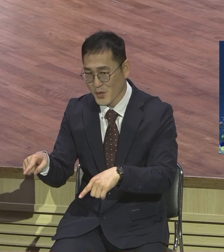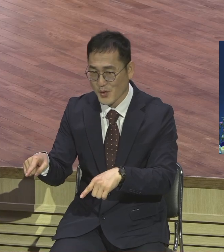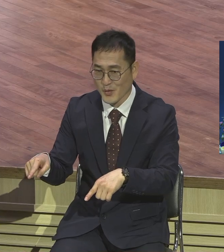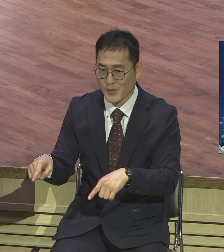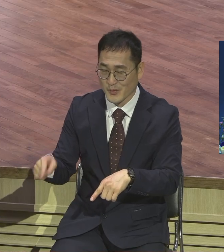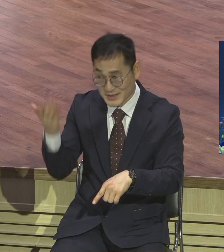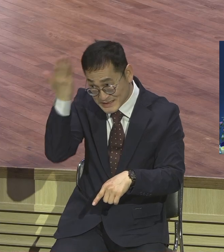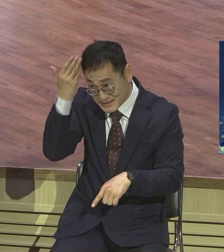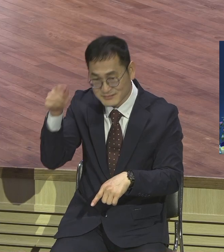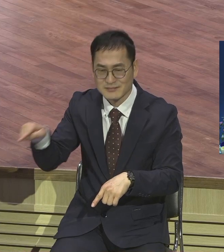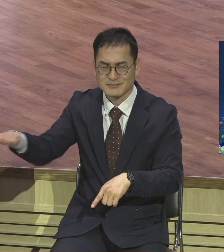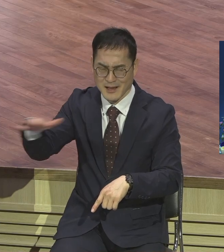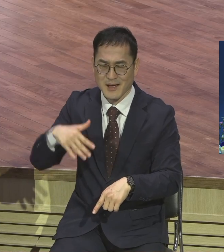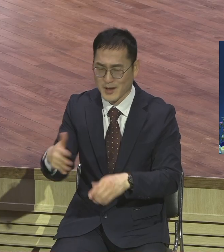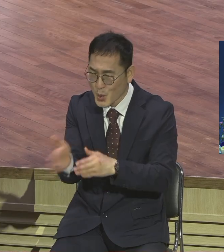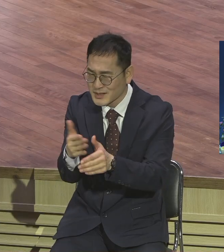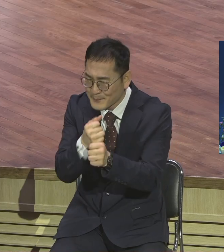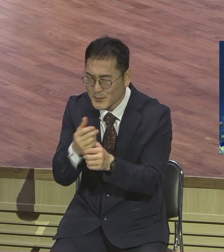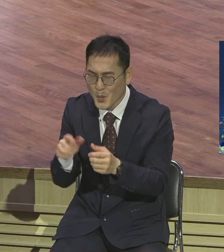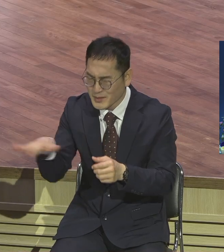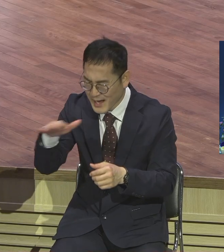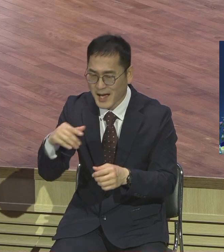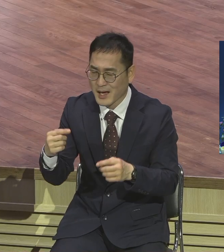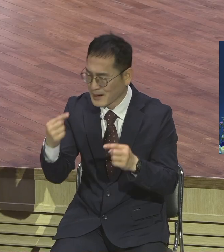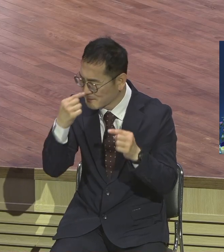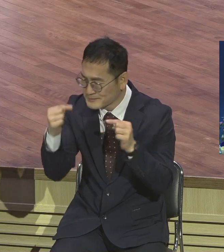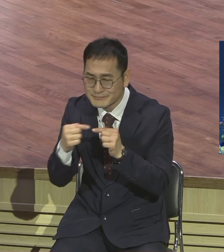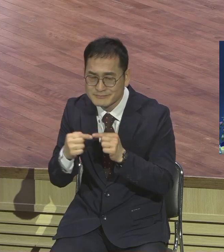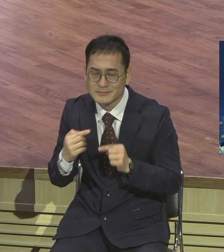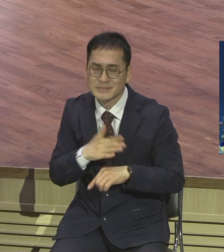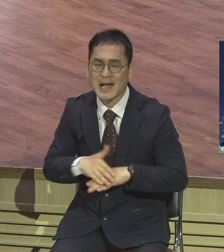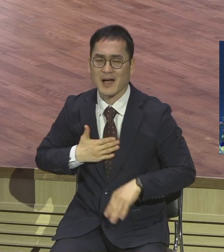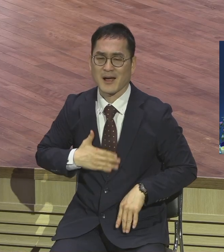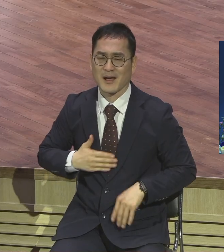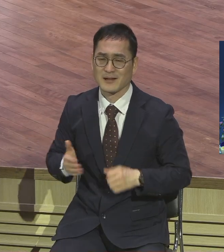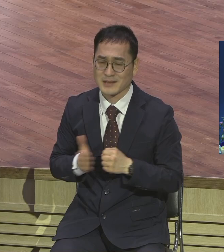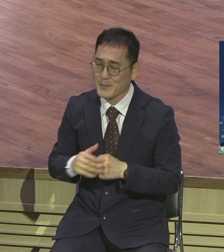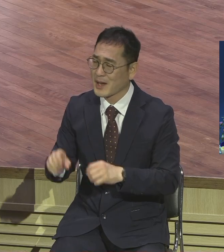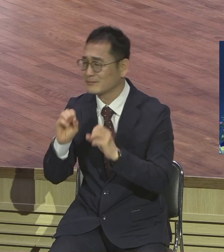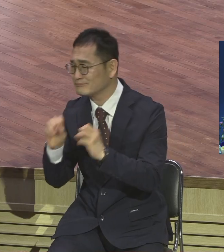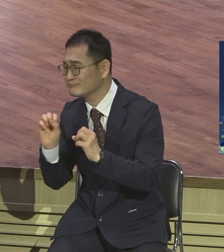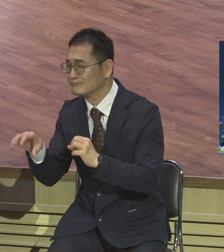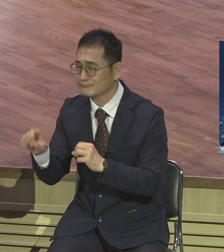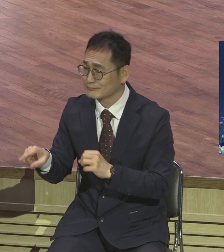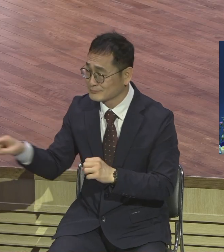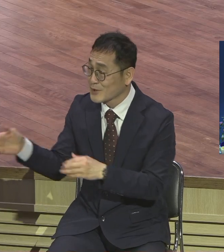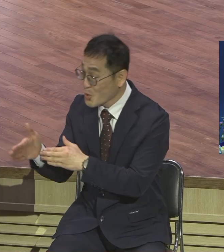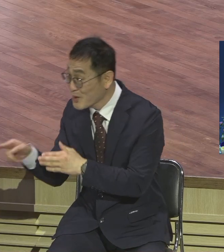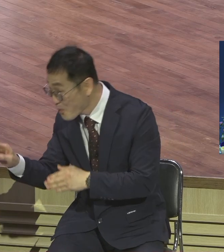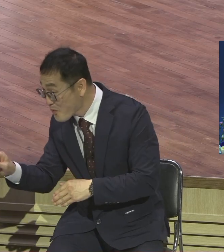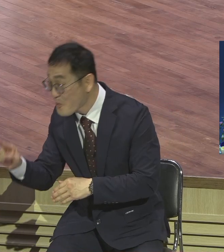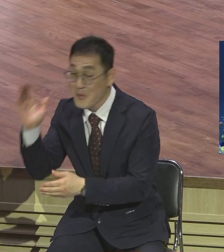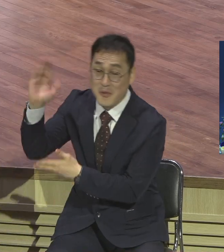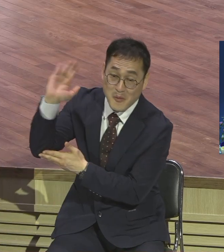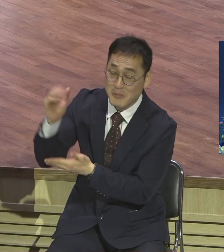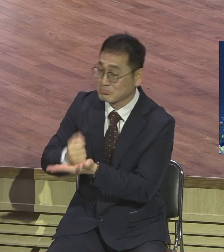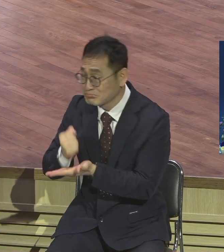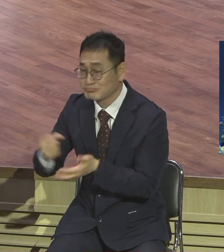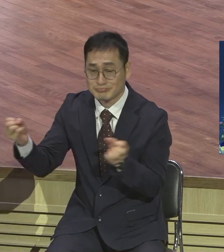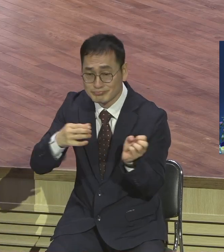거예요 그래서 여러분요 제일 통하는 게 자기 업종이에요 같은 업종이 제일 편하잖아요 같은